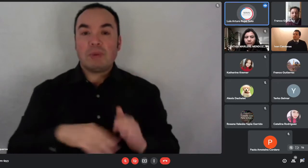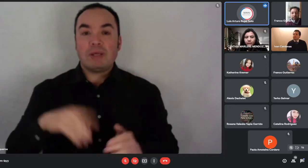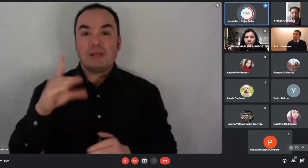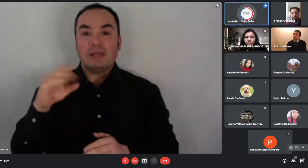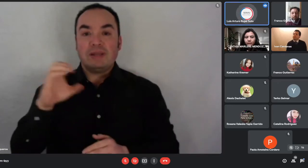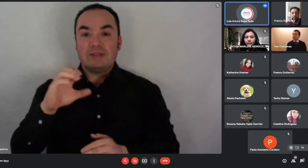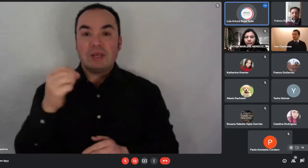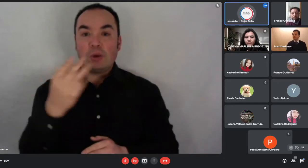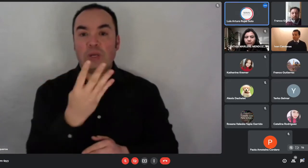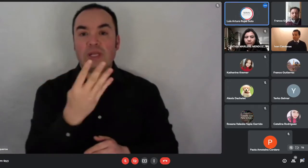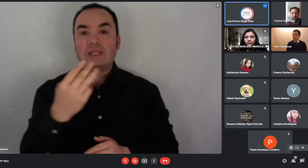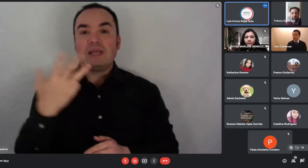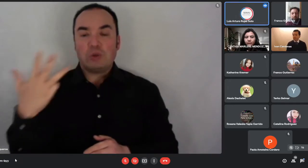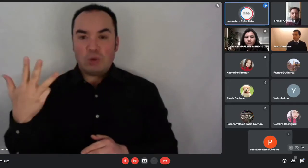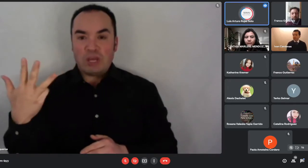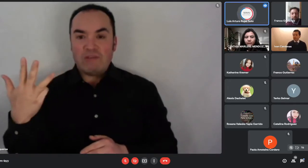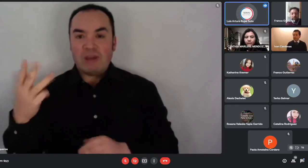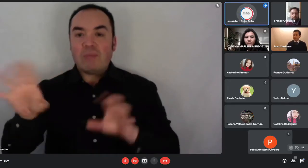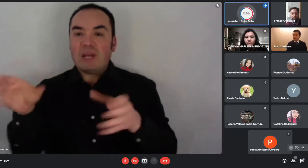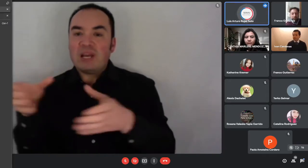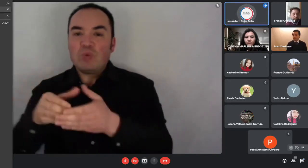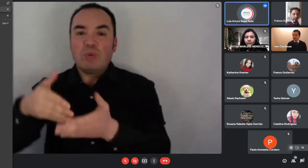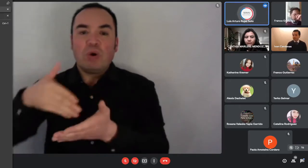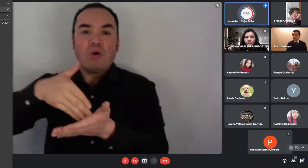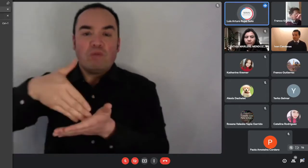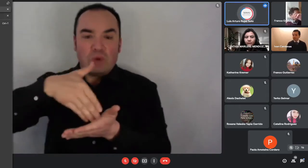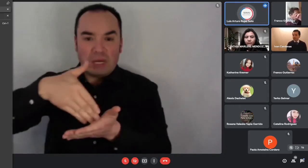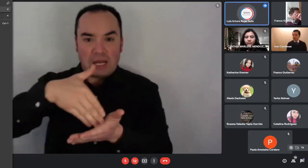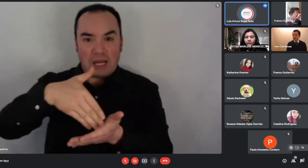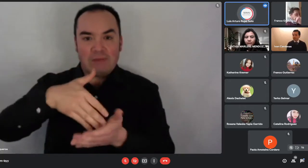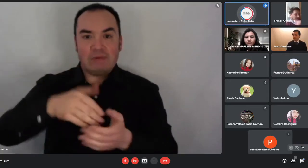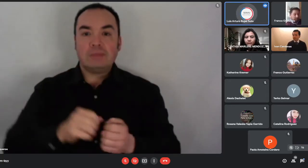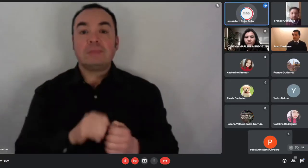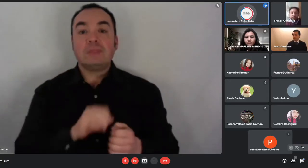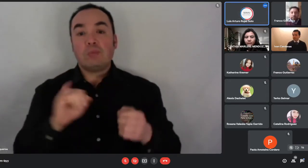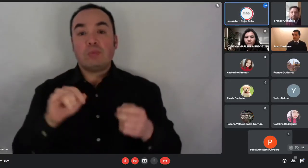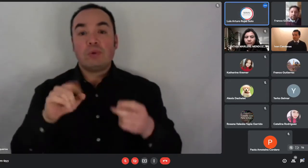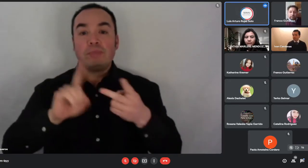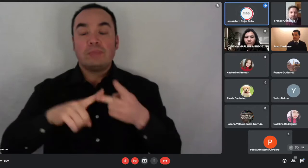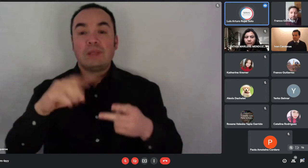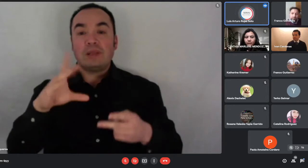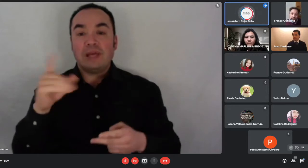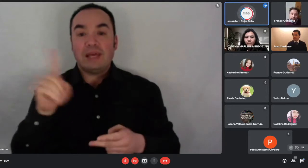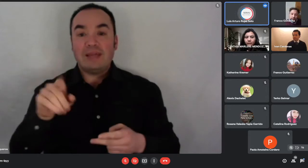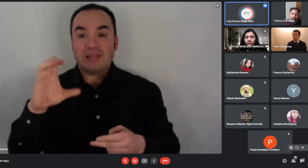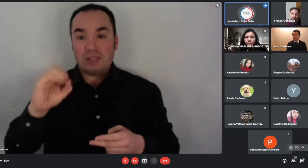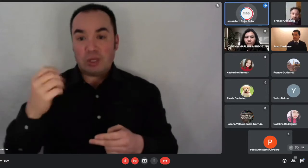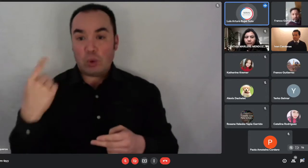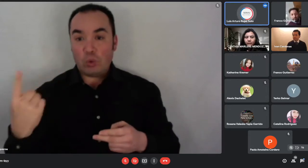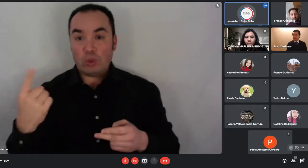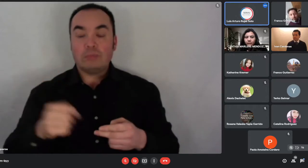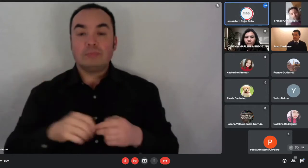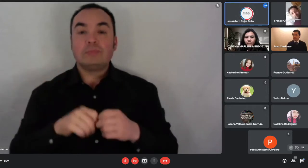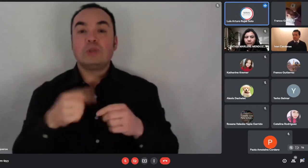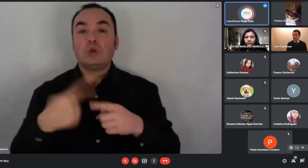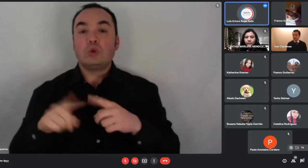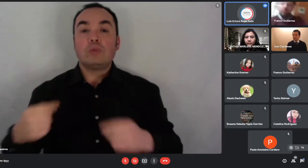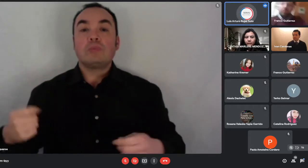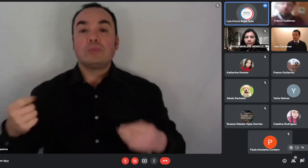vamos a hablar un poco del DS-01. Terminamos con el subsidio de arriendo y dejamos al final una ronda de consulta